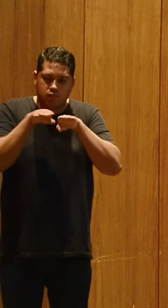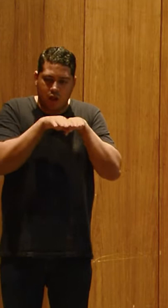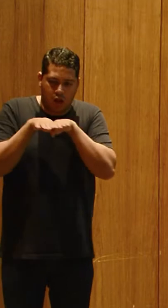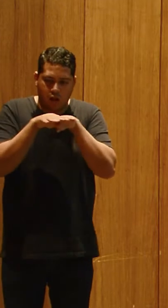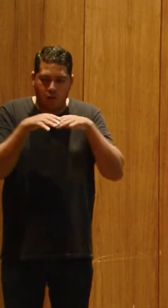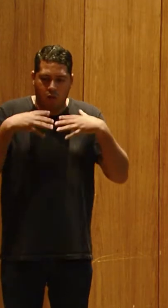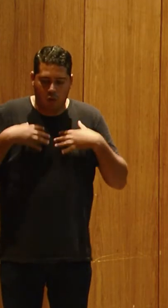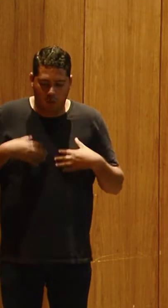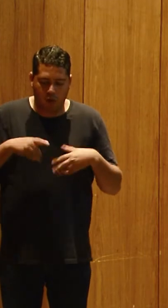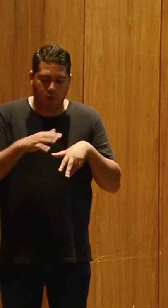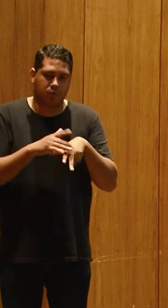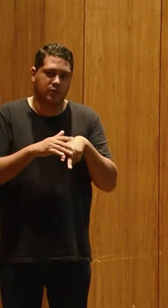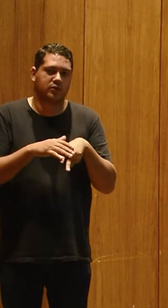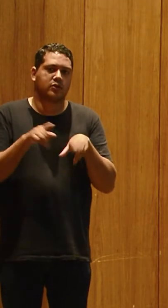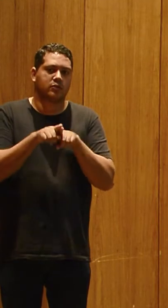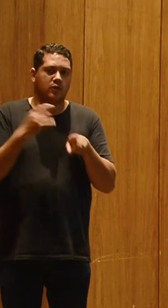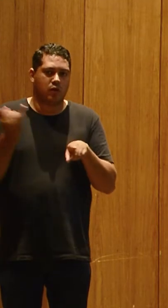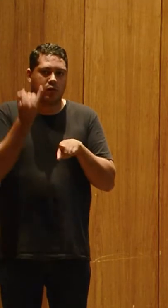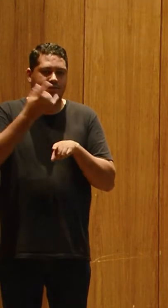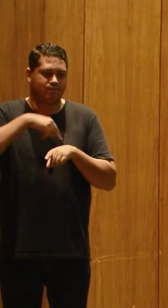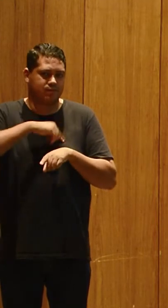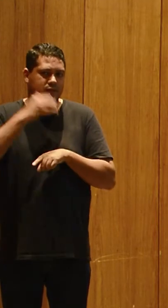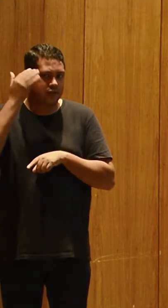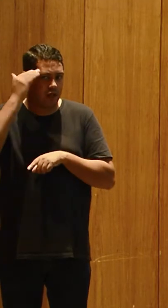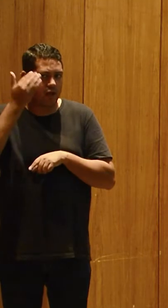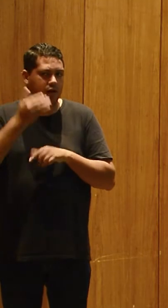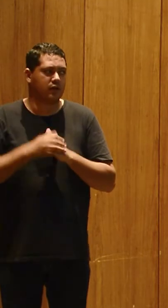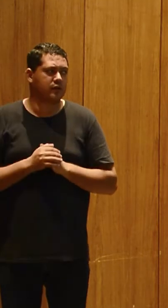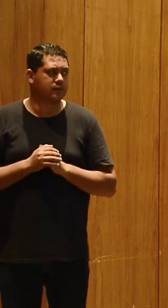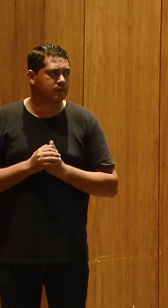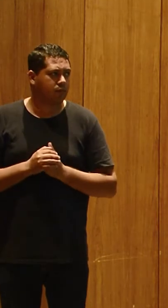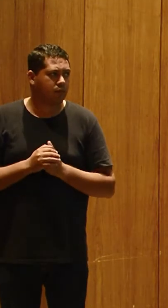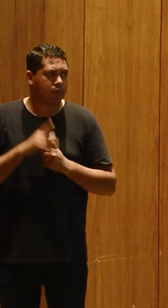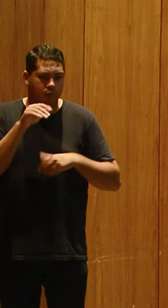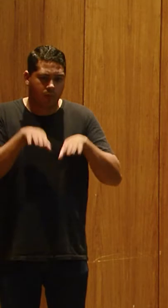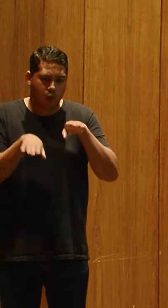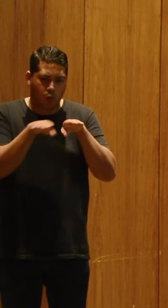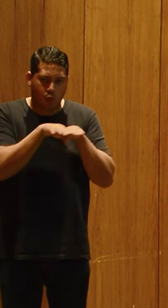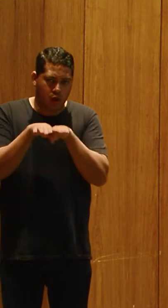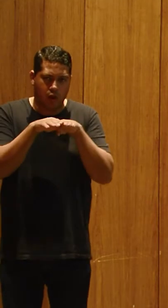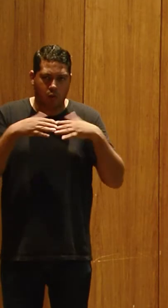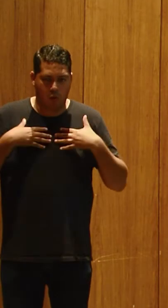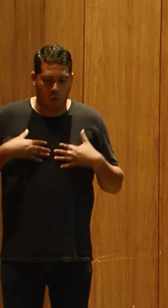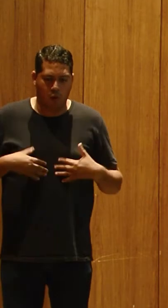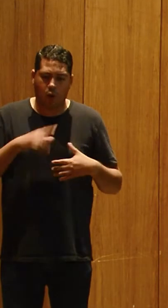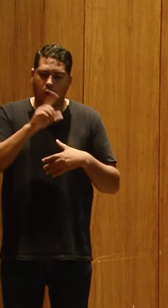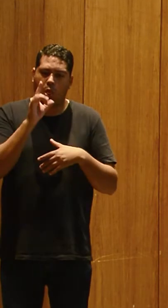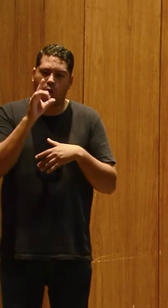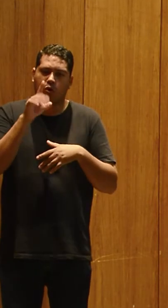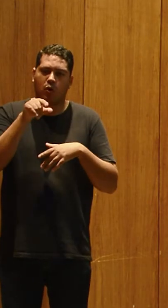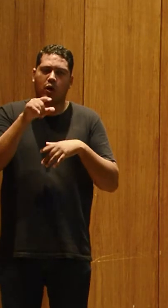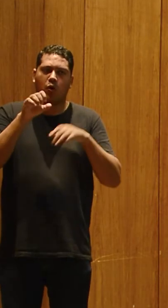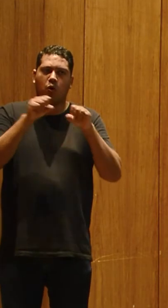pacientes. E uma coisa que é interessante a gente entender é que o equilíbrio corporal, ele não é somente com o sistema